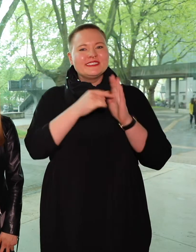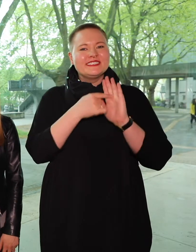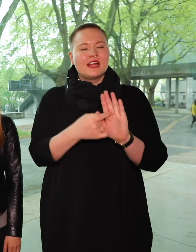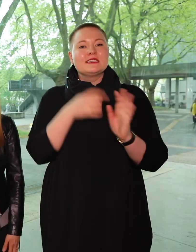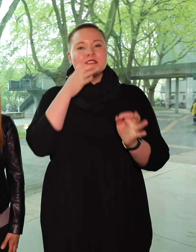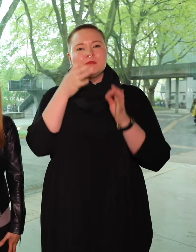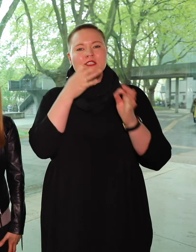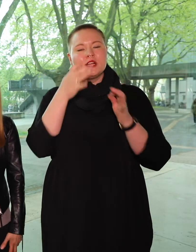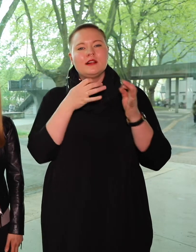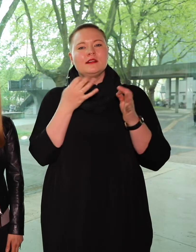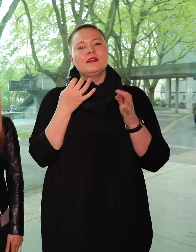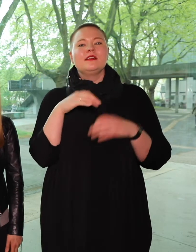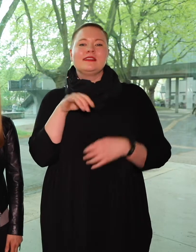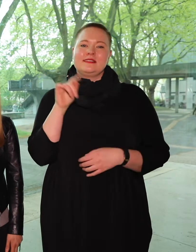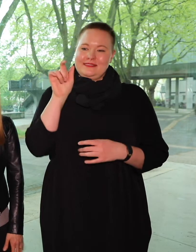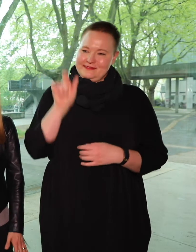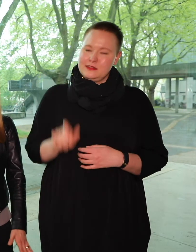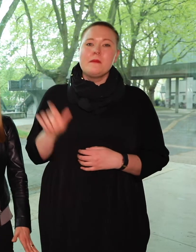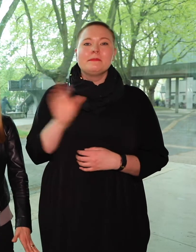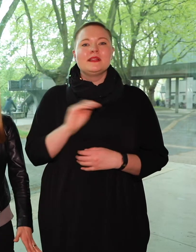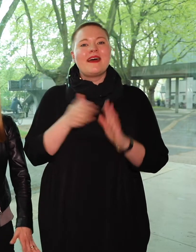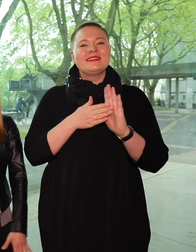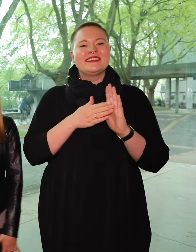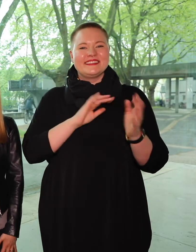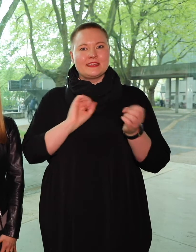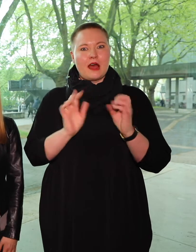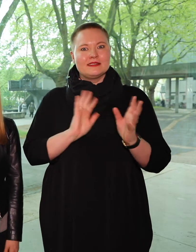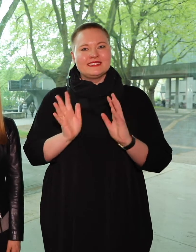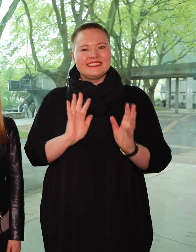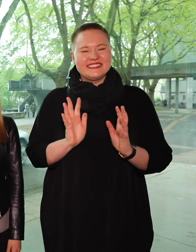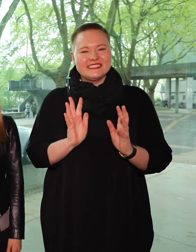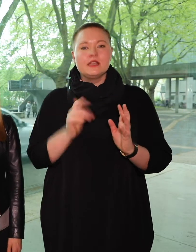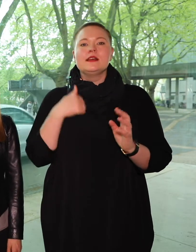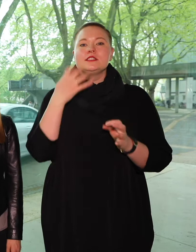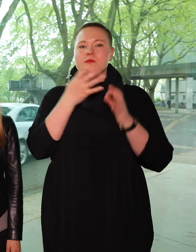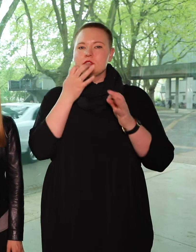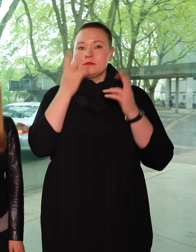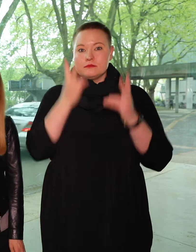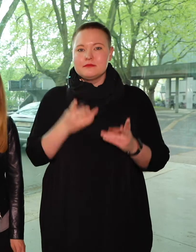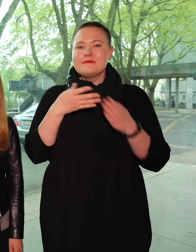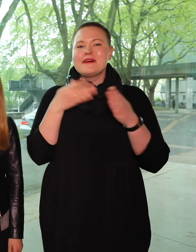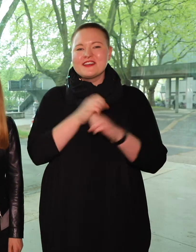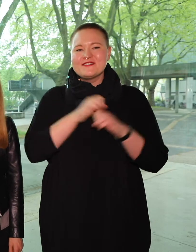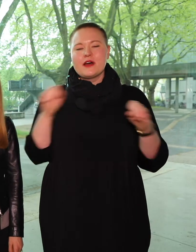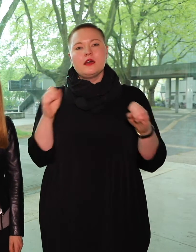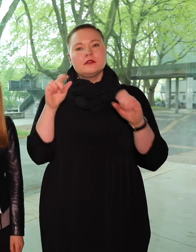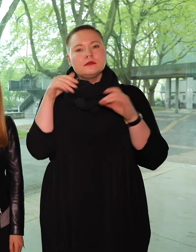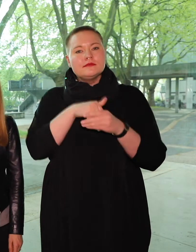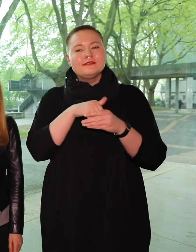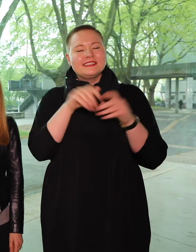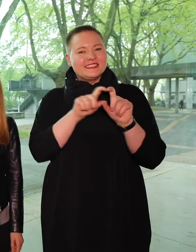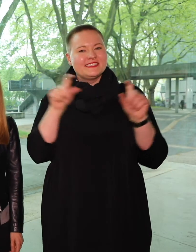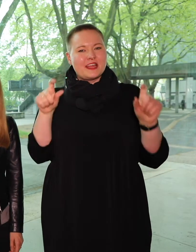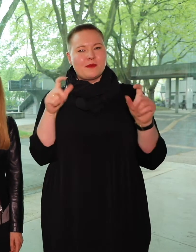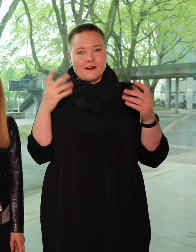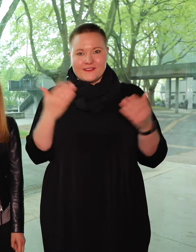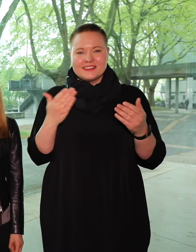die mit den Händen tanzt. Das Special ist barrierefrei und es beschäftigt sich mit dem Thema Gehörlosigkeit